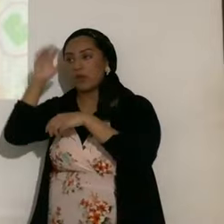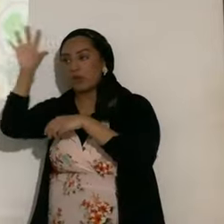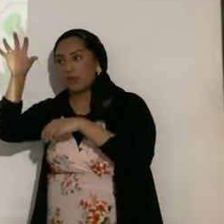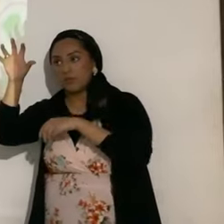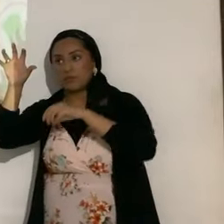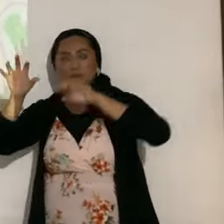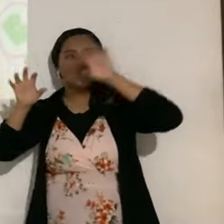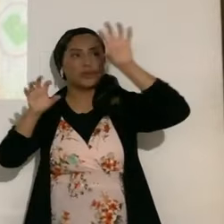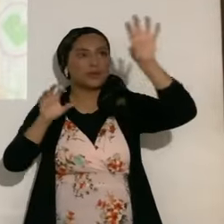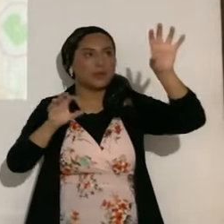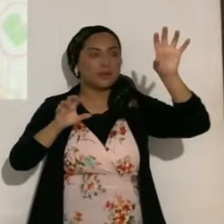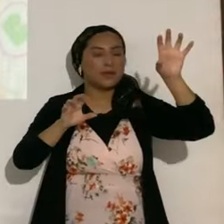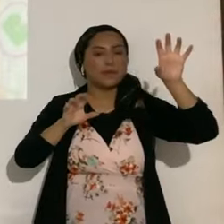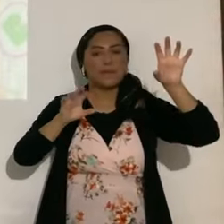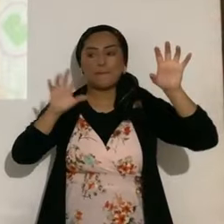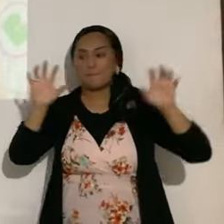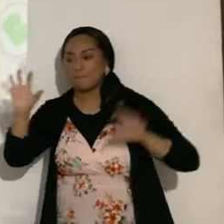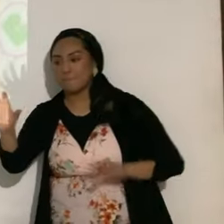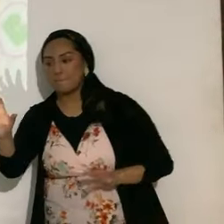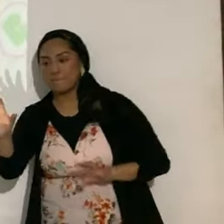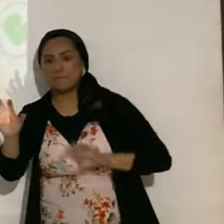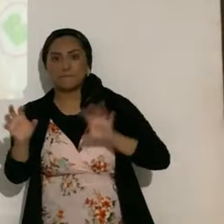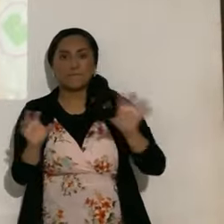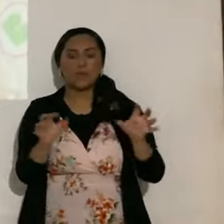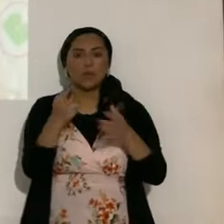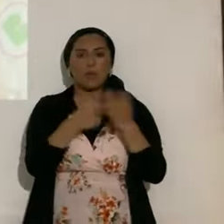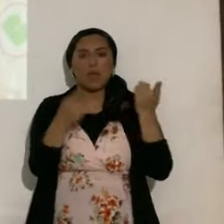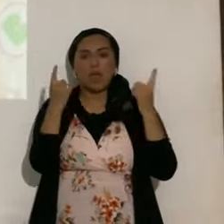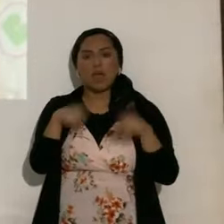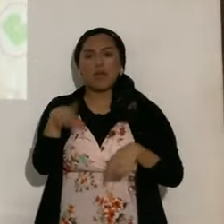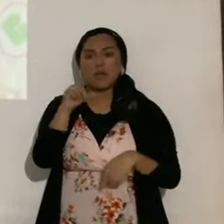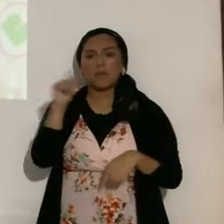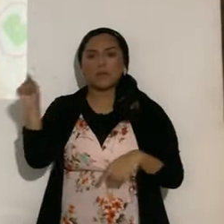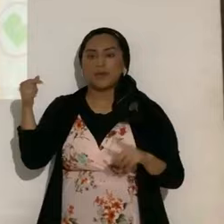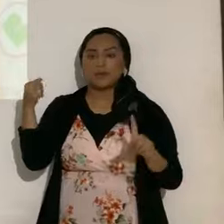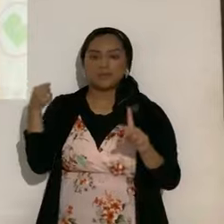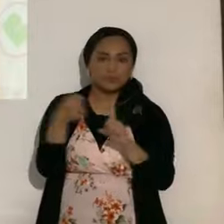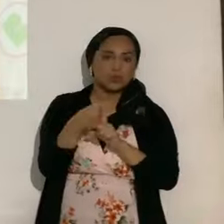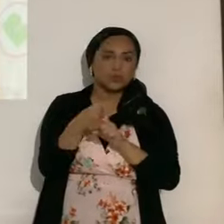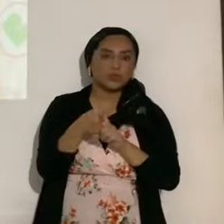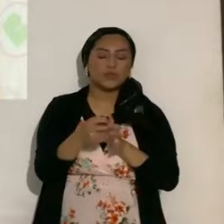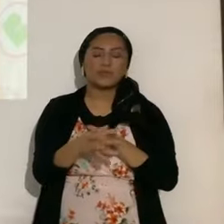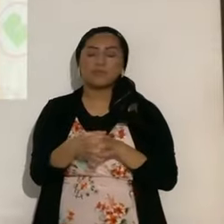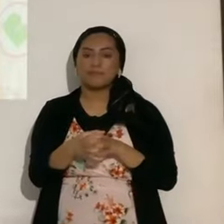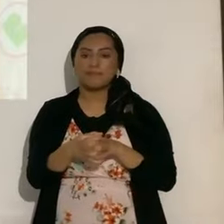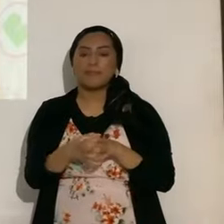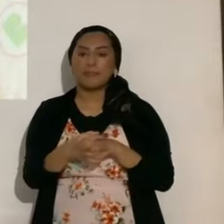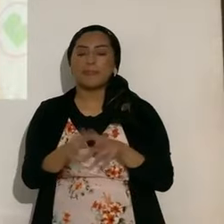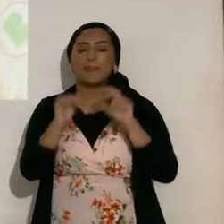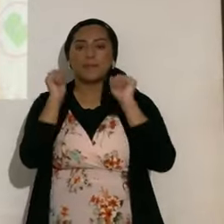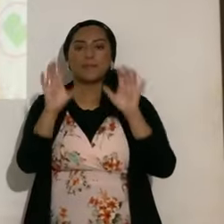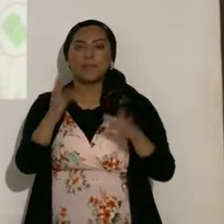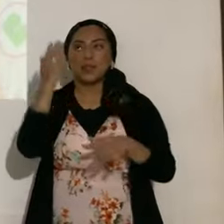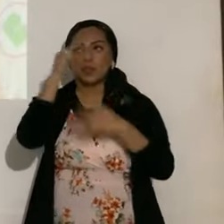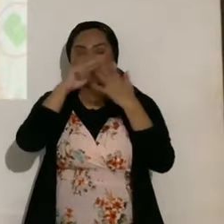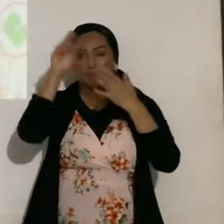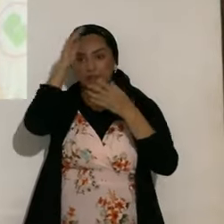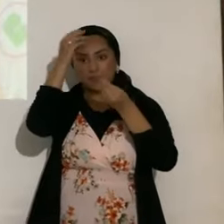en otra, después en otra, y qué pasó en 2020, bendito es el abacados, que le avisa, bueno, está